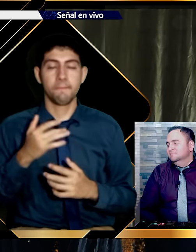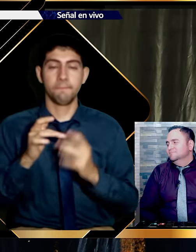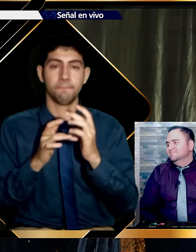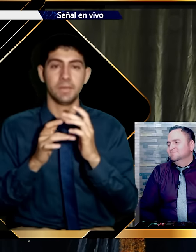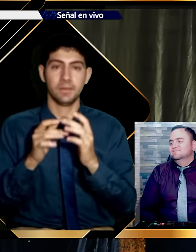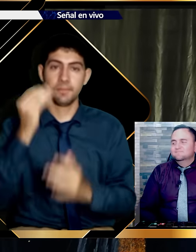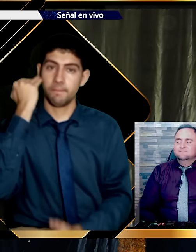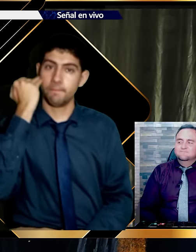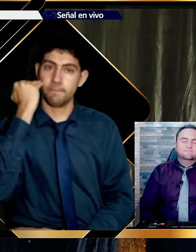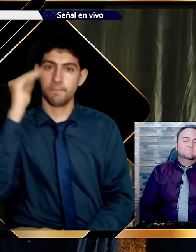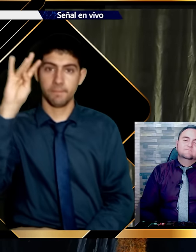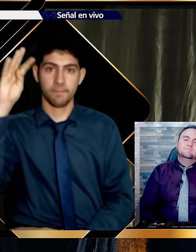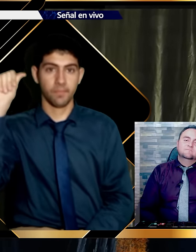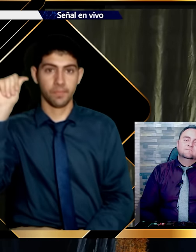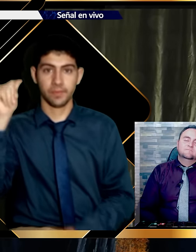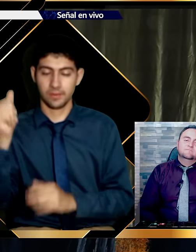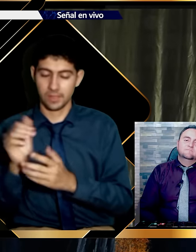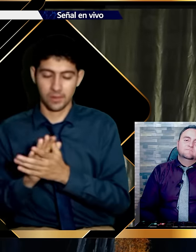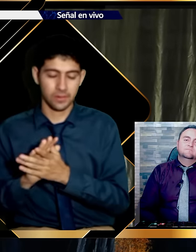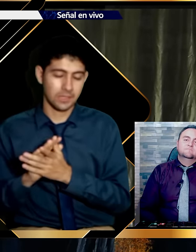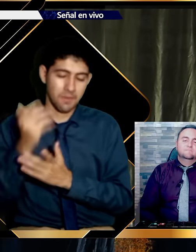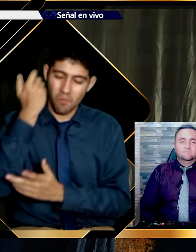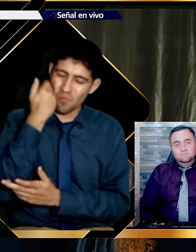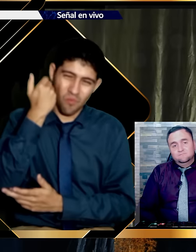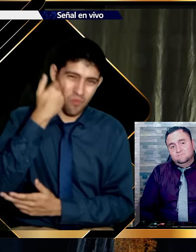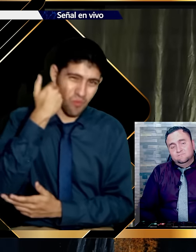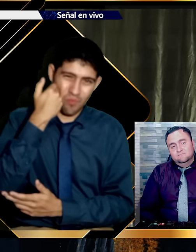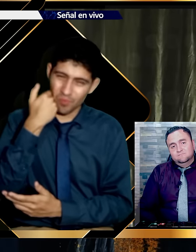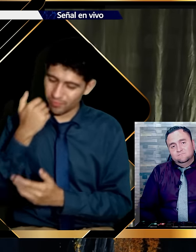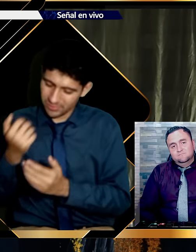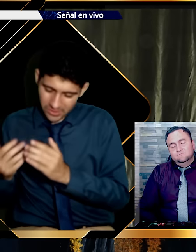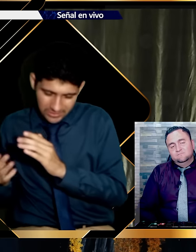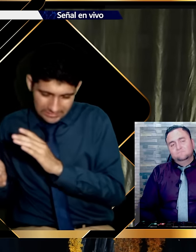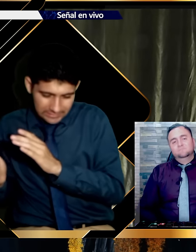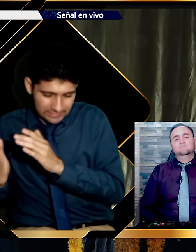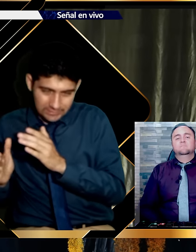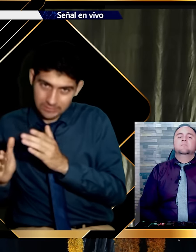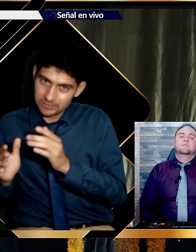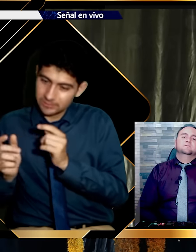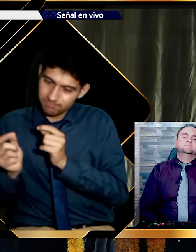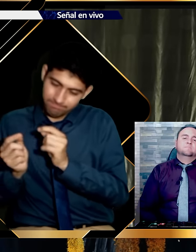Cuando mi esposa estuvo en ese estado de salud. En muerte. Guillermo entró a verla.